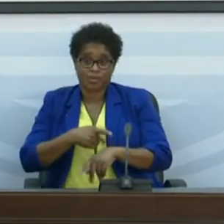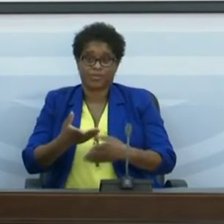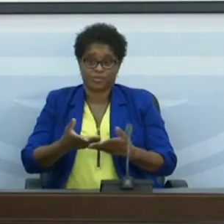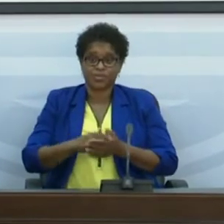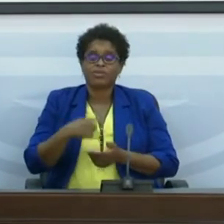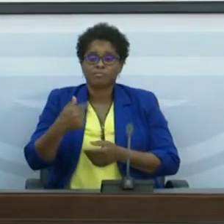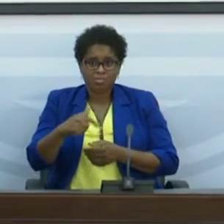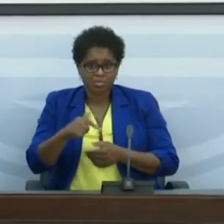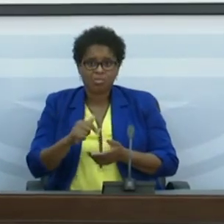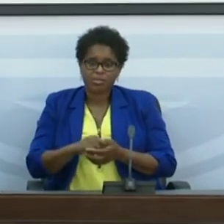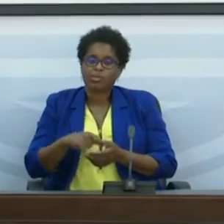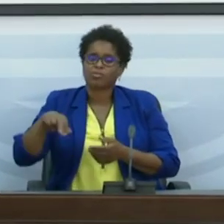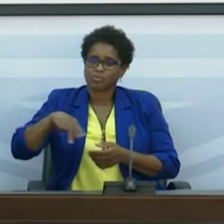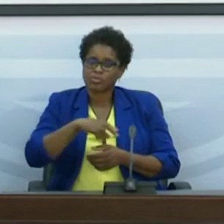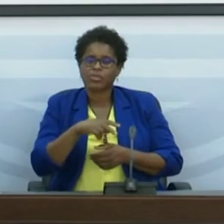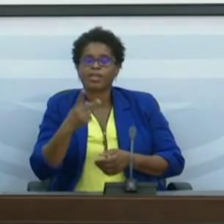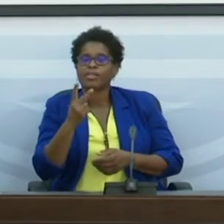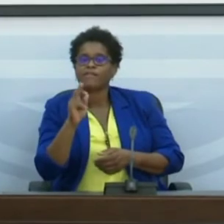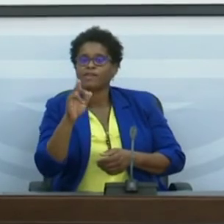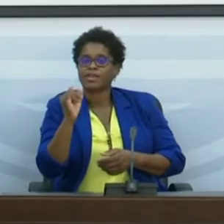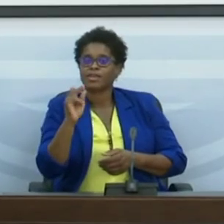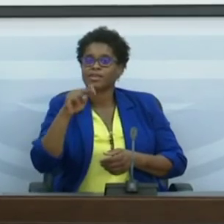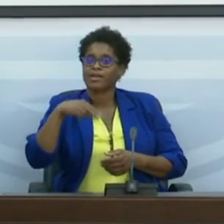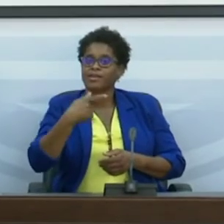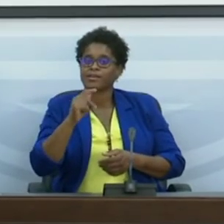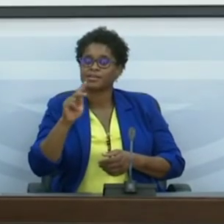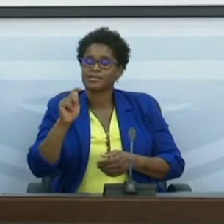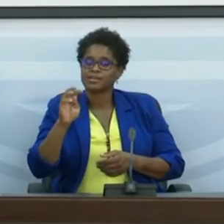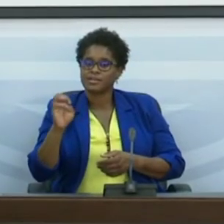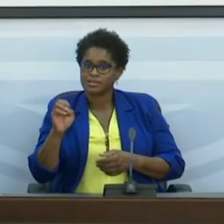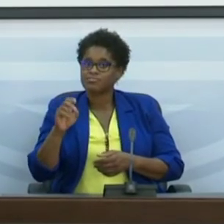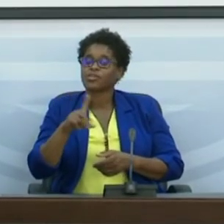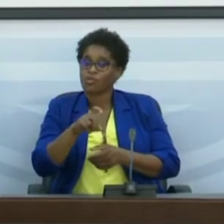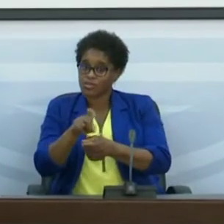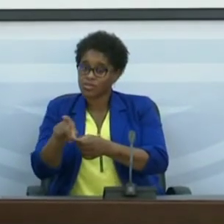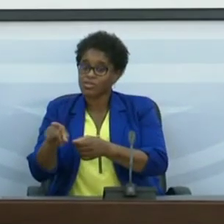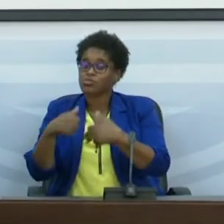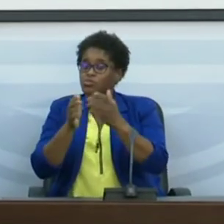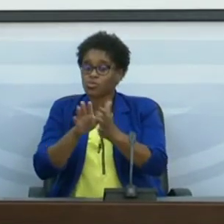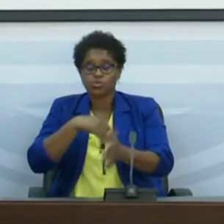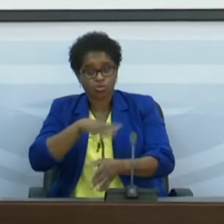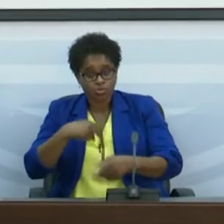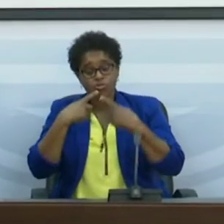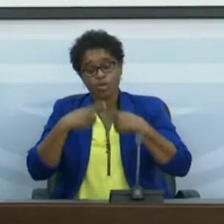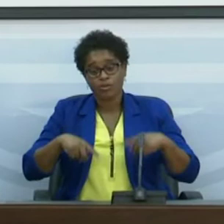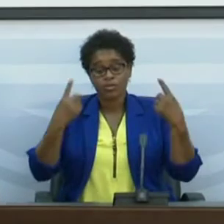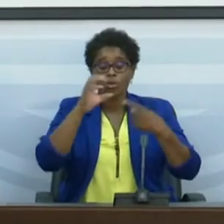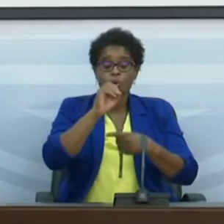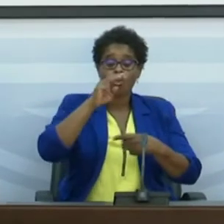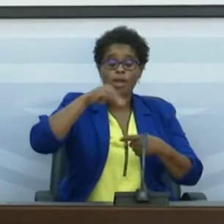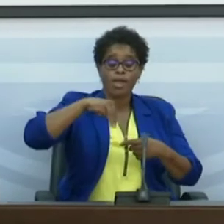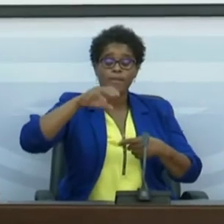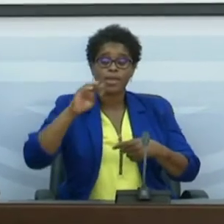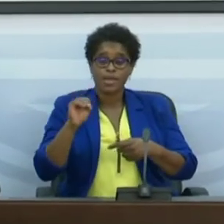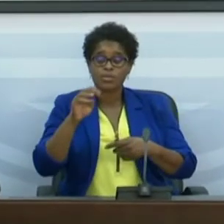em que há circulação de variantes no mundo inteiro. A recomendação da OMS é que os países façam um esforço